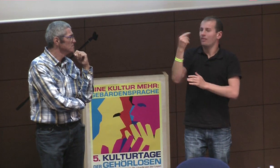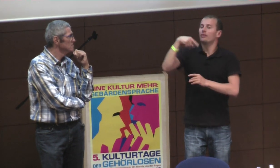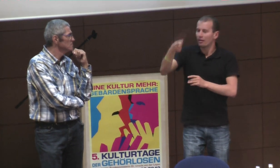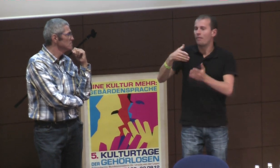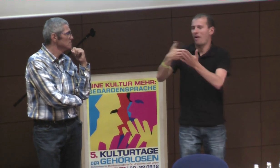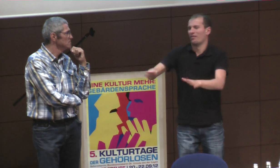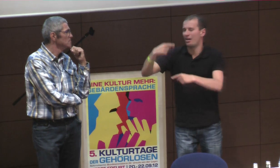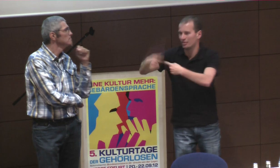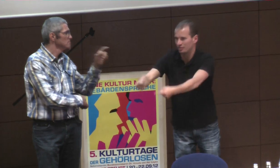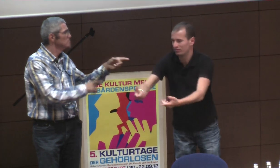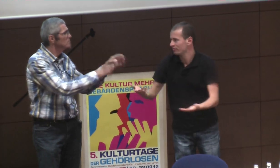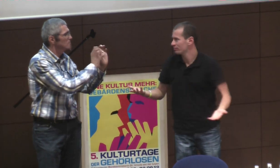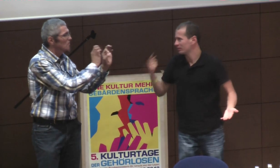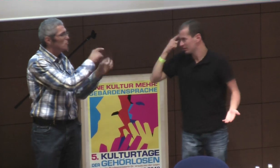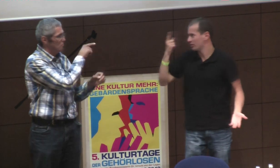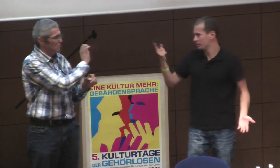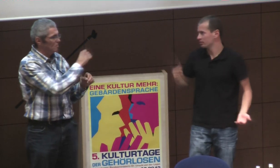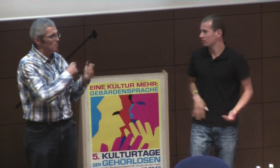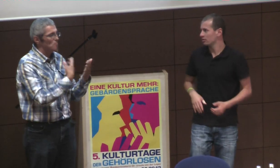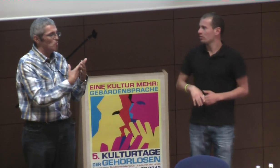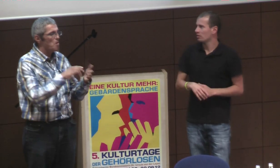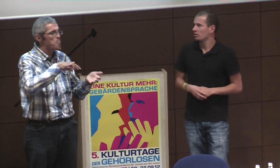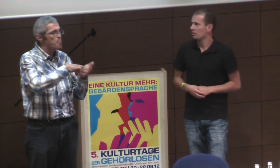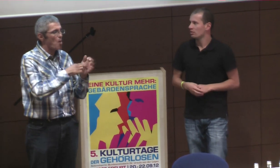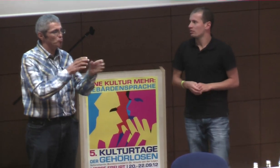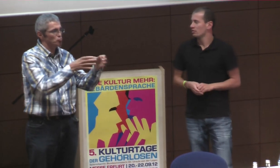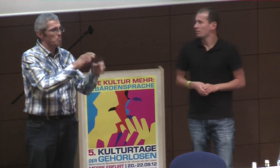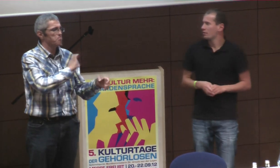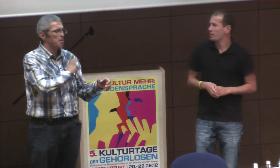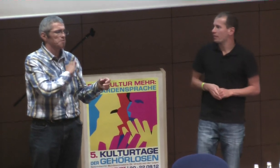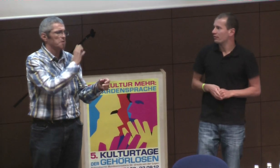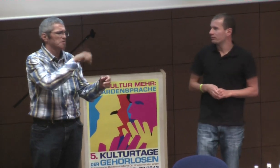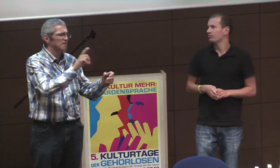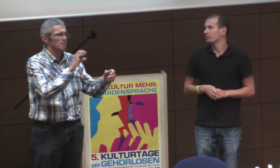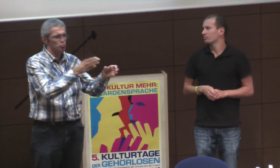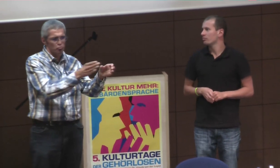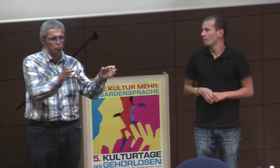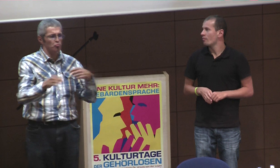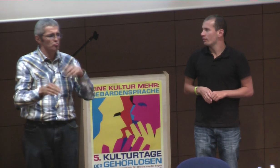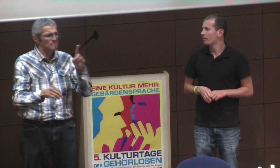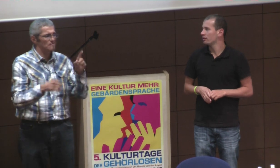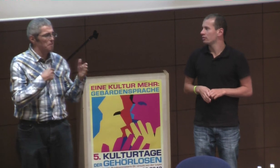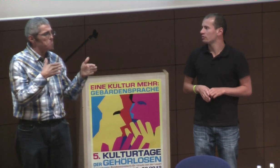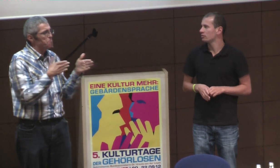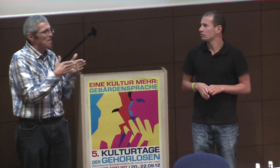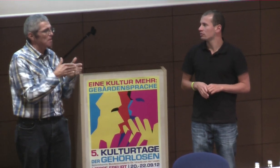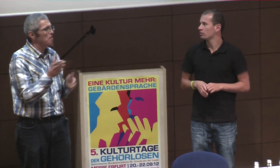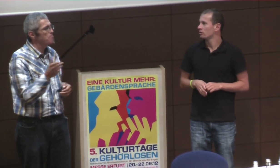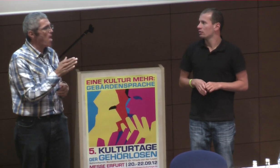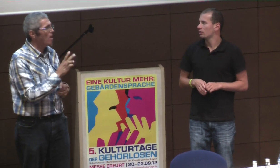differenziert eben immer, und, äh, wie gesagt, das ist in jedem Moment. Ich meine, gut, mit den politischen Parteien ist es